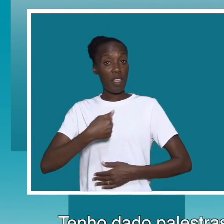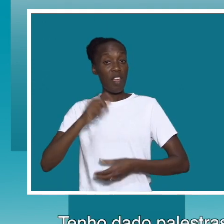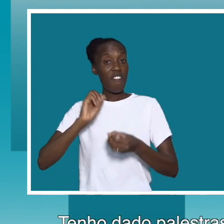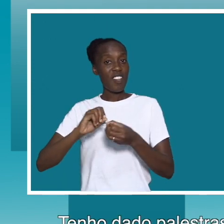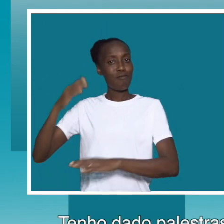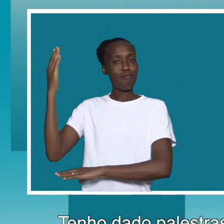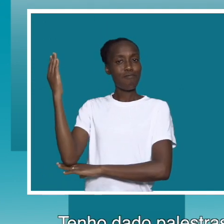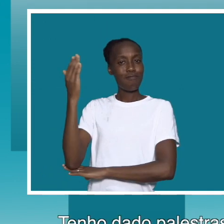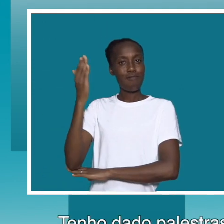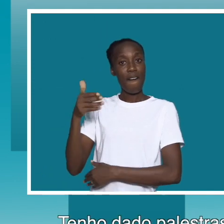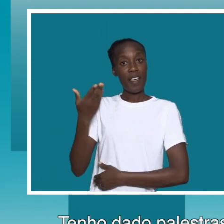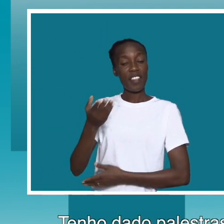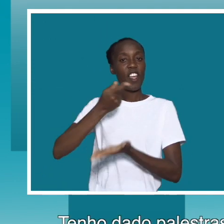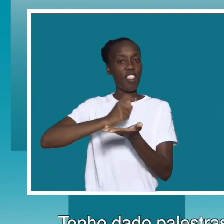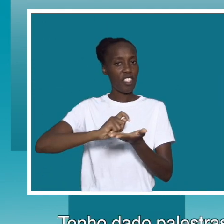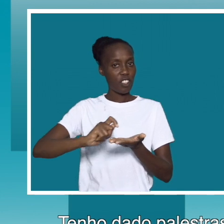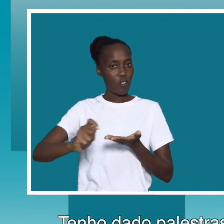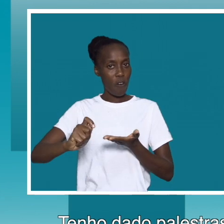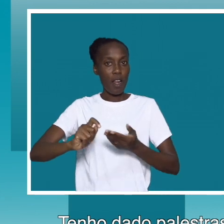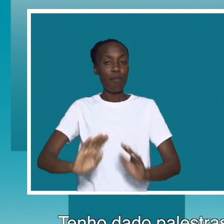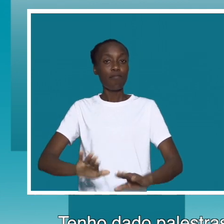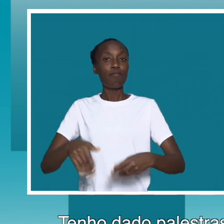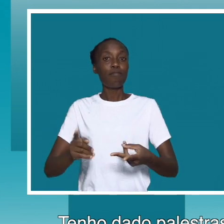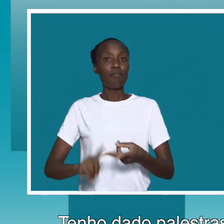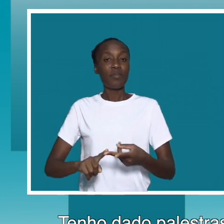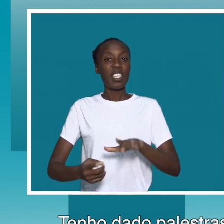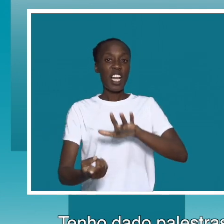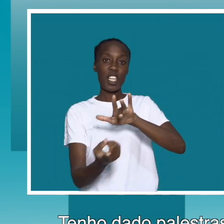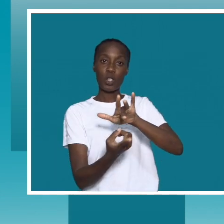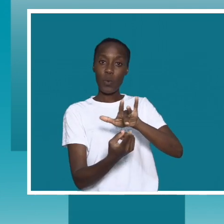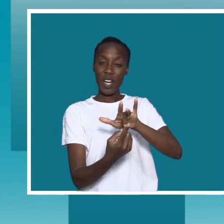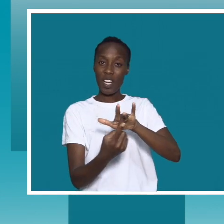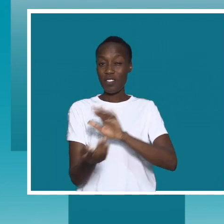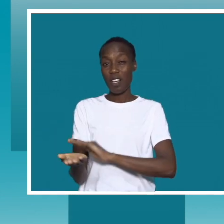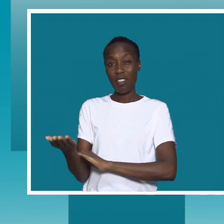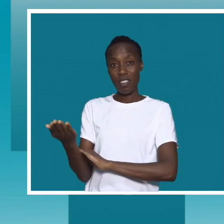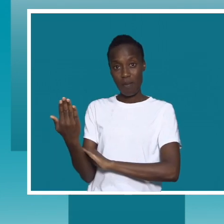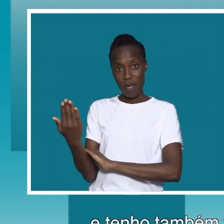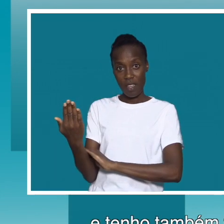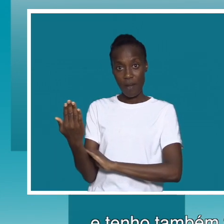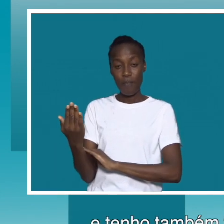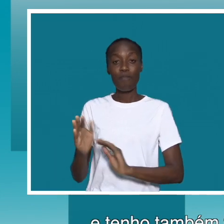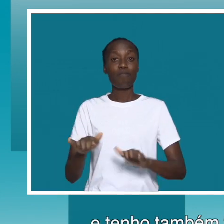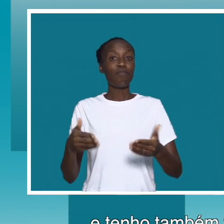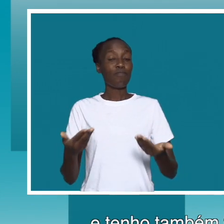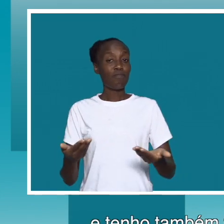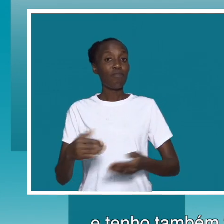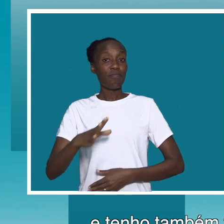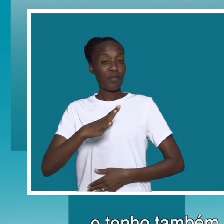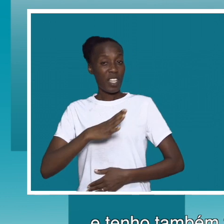palestras aqui na escola da Jangene nas quartas-feiras de manhã sim tenho também